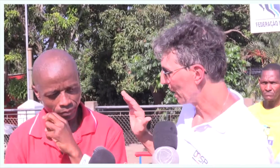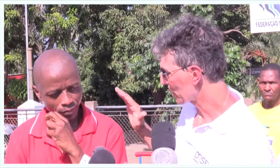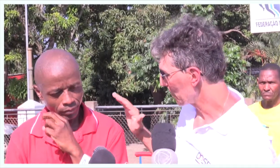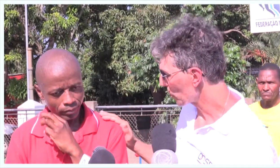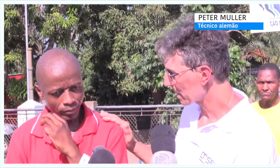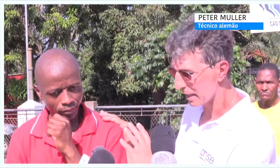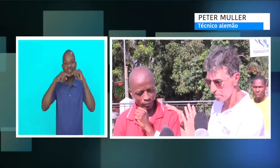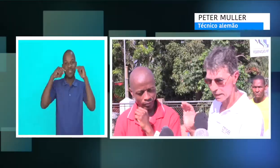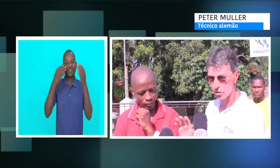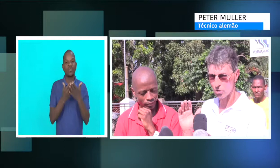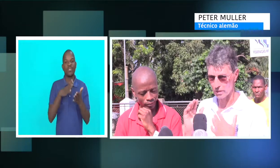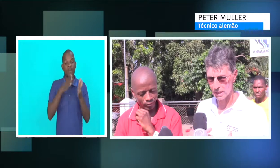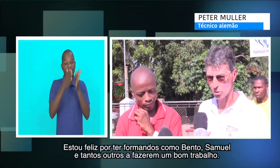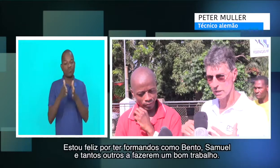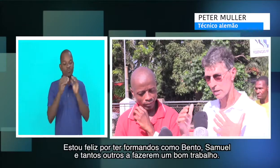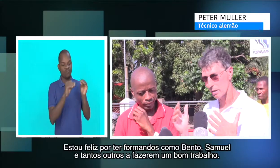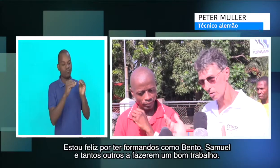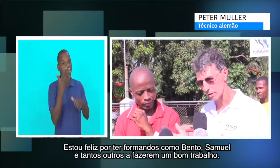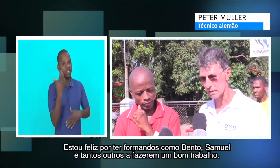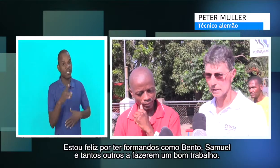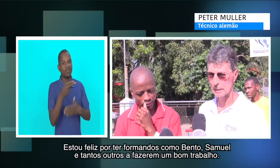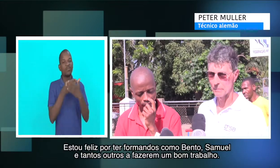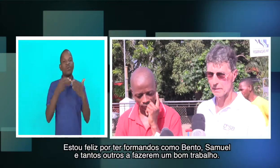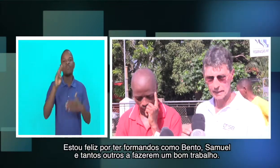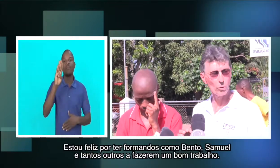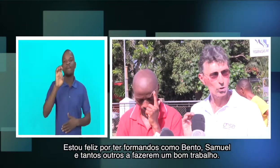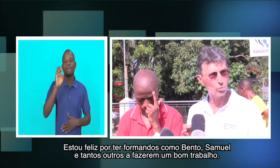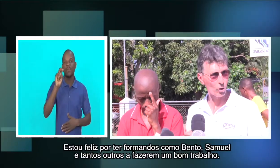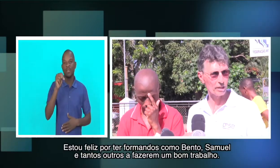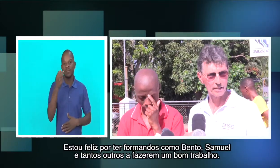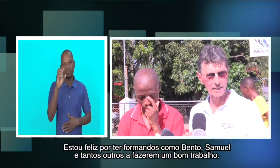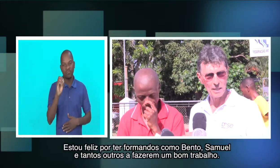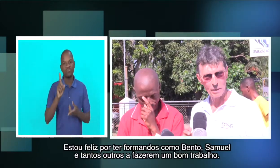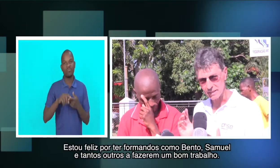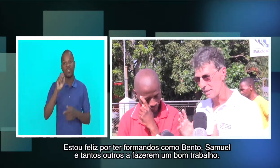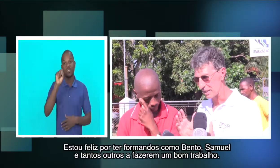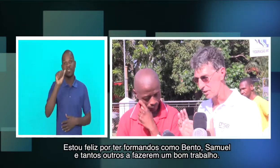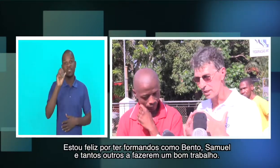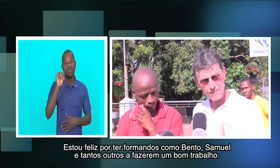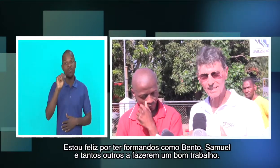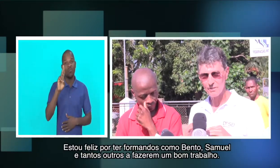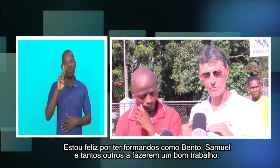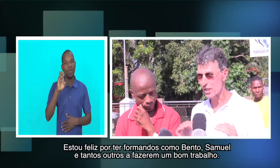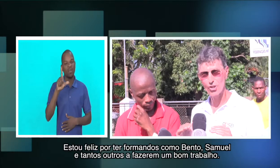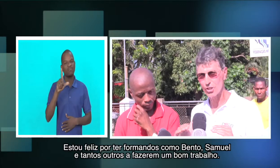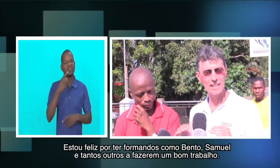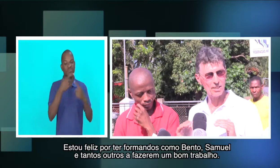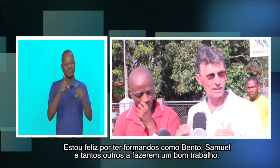Estou feliz por ter formandos como o Bento, Samuel e tantos outros a fazerem um bom trabalho.